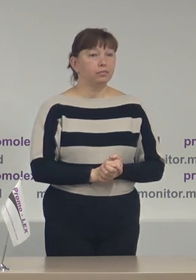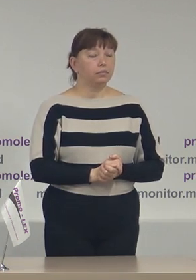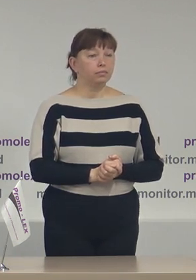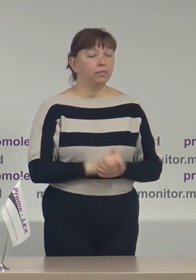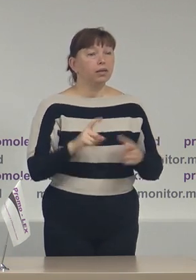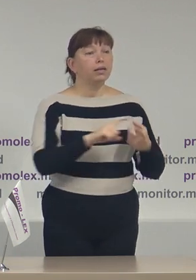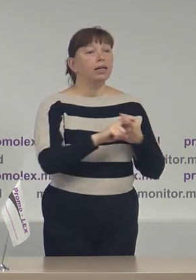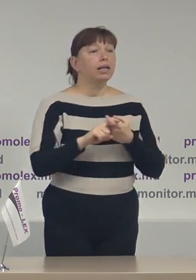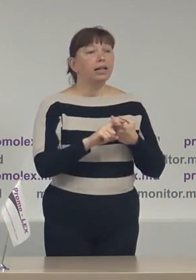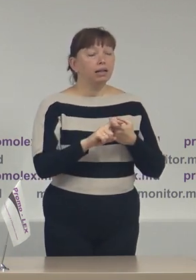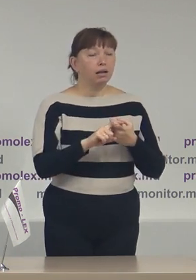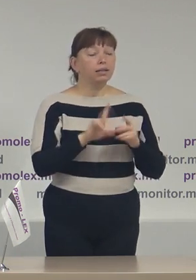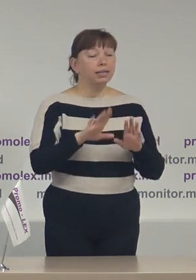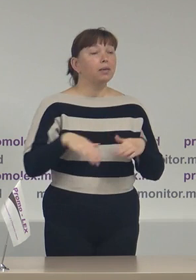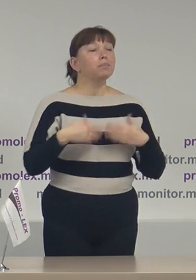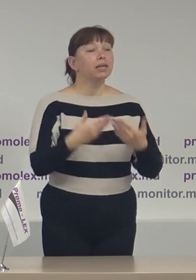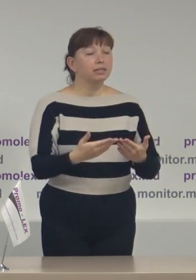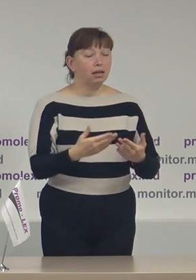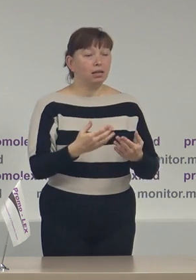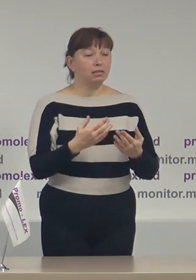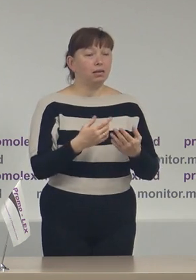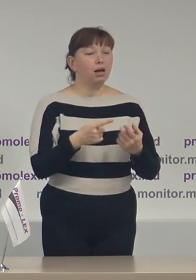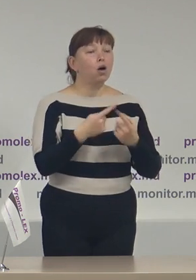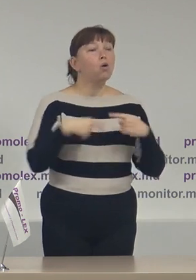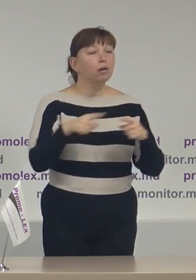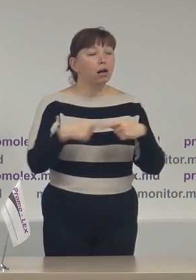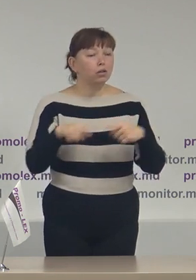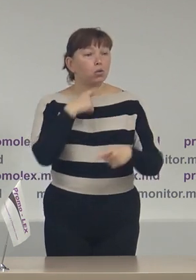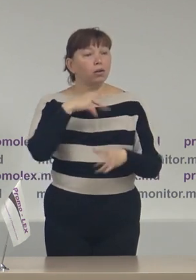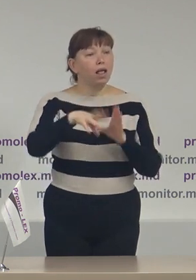Legat de prestația organelor electorale